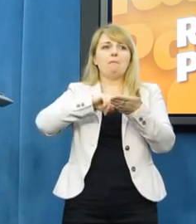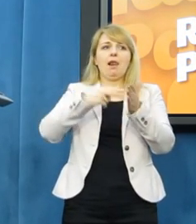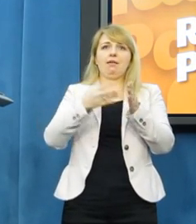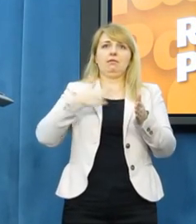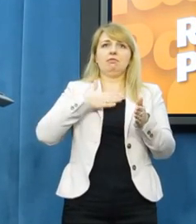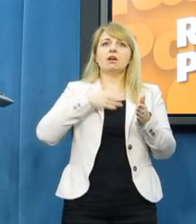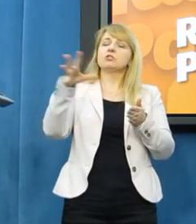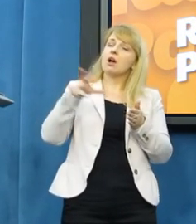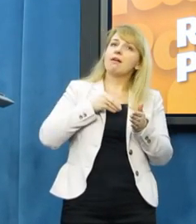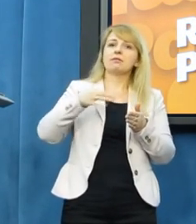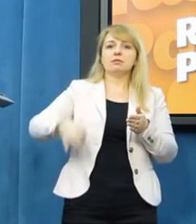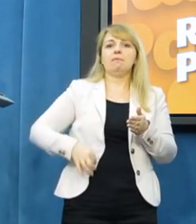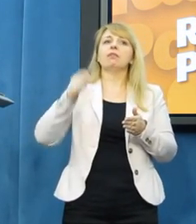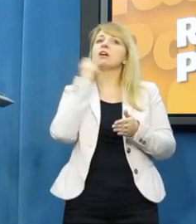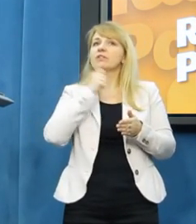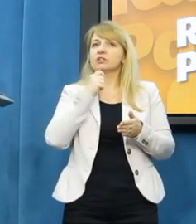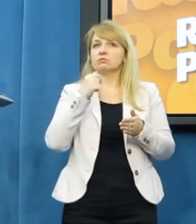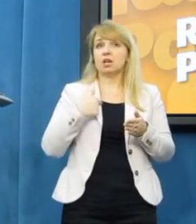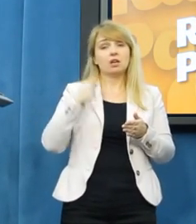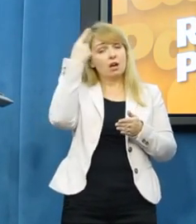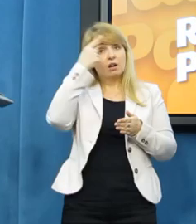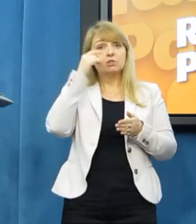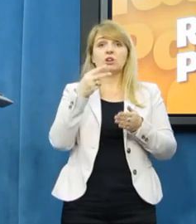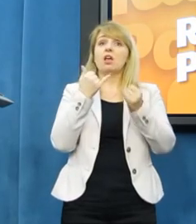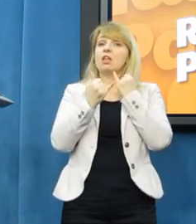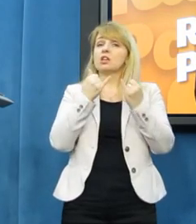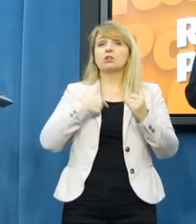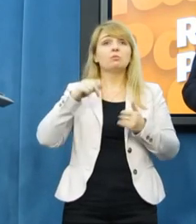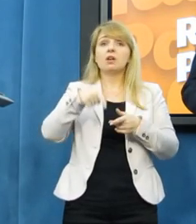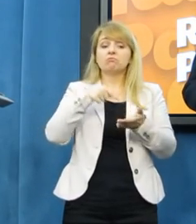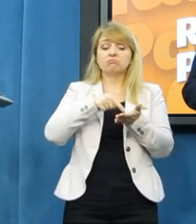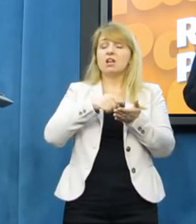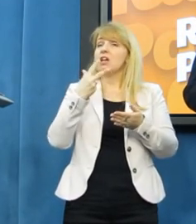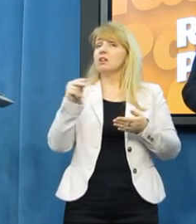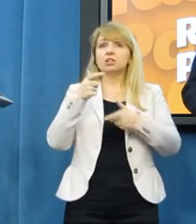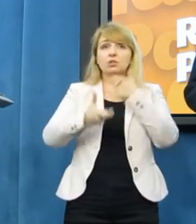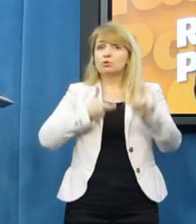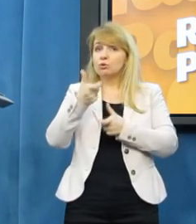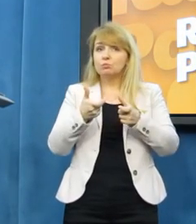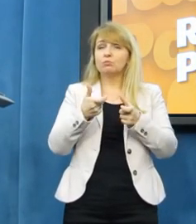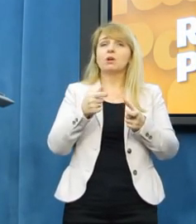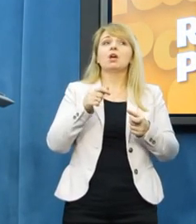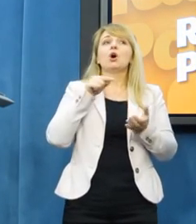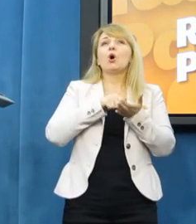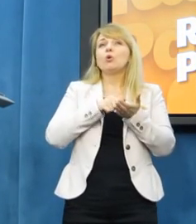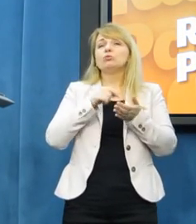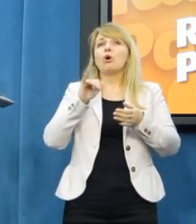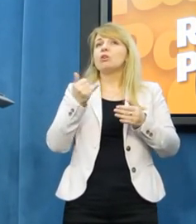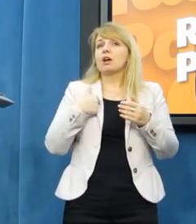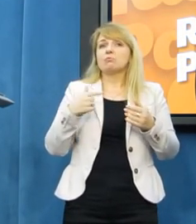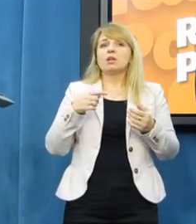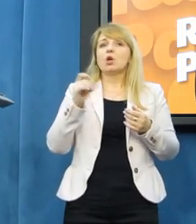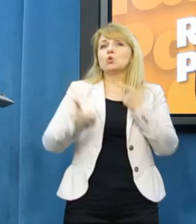Uważam, że jeśli tego nie zrobimy, to niezależnie od tego, jak bardzo sami umocnimy lub nie swoje